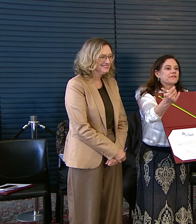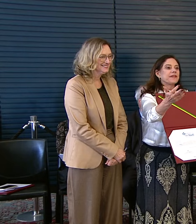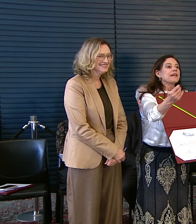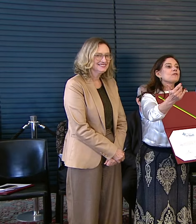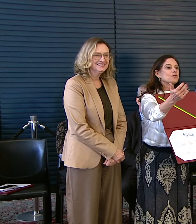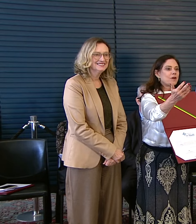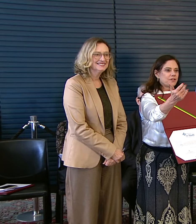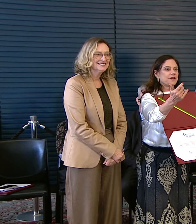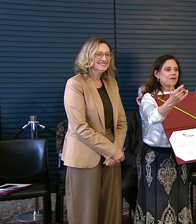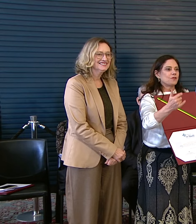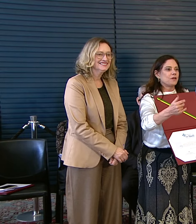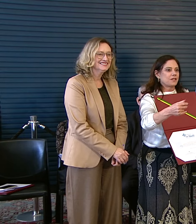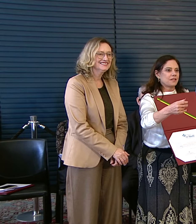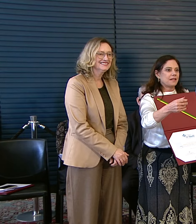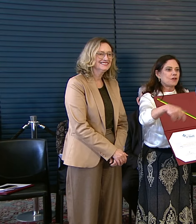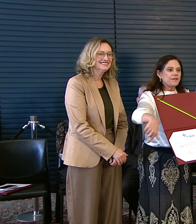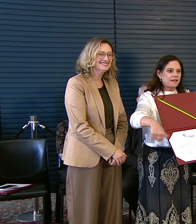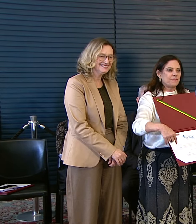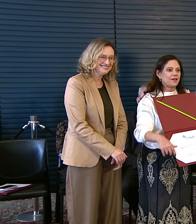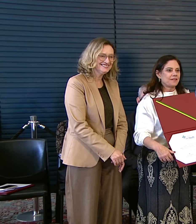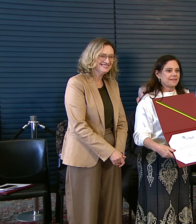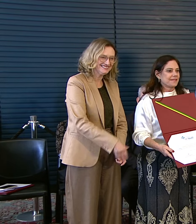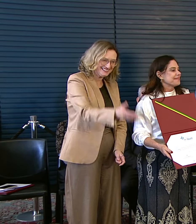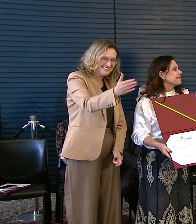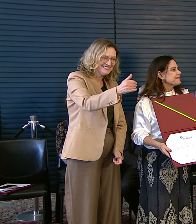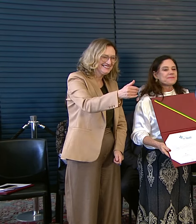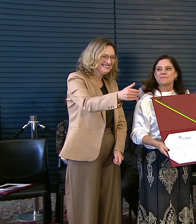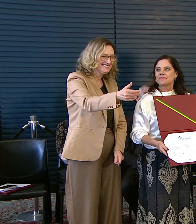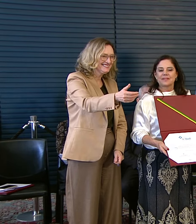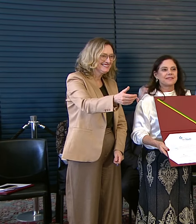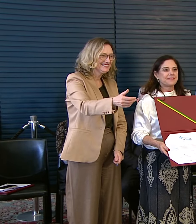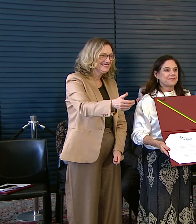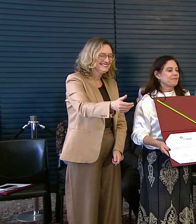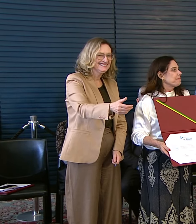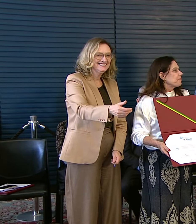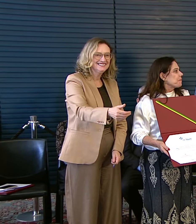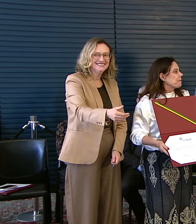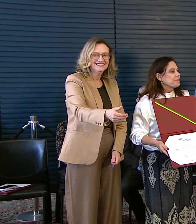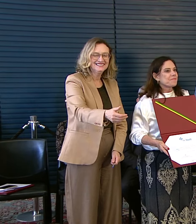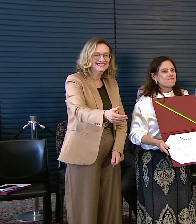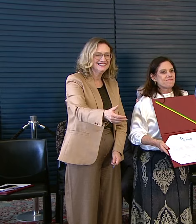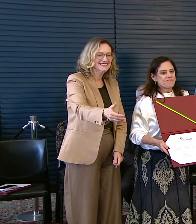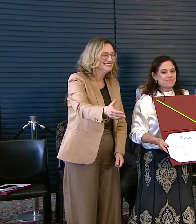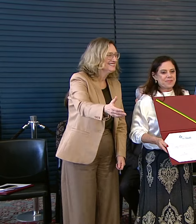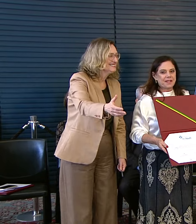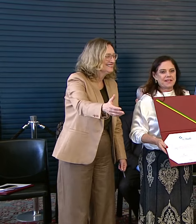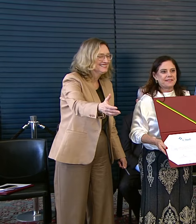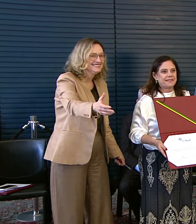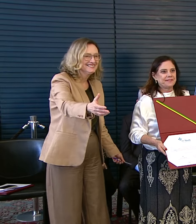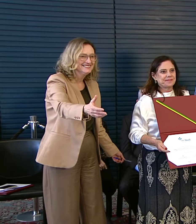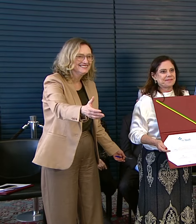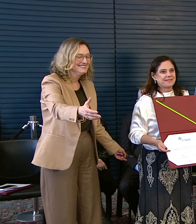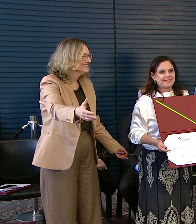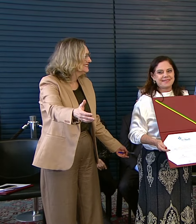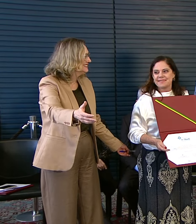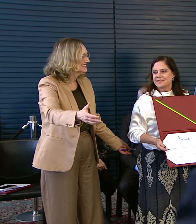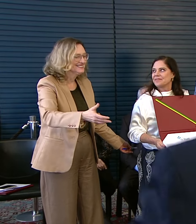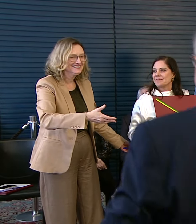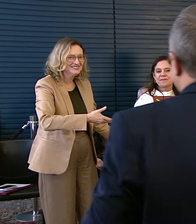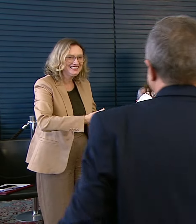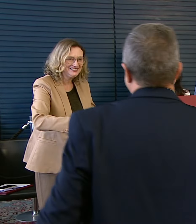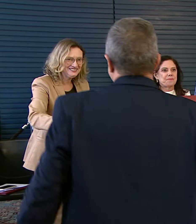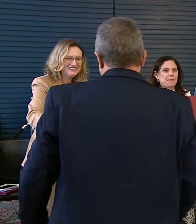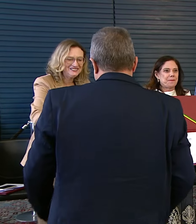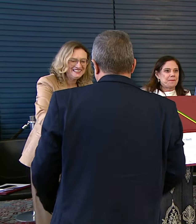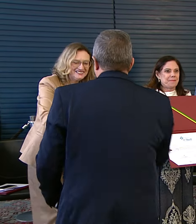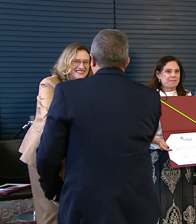enfermarias Com banheiros privativos O hospital Comporta ainda O projeto Ninho Modelo de atendimento Que visa proporcionar Um